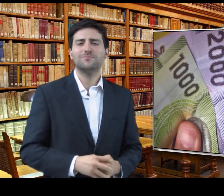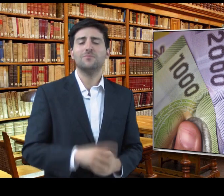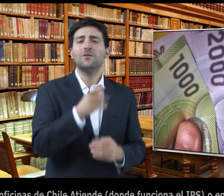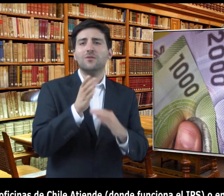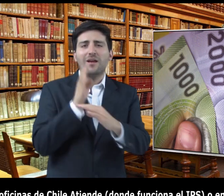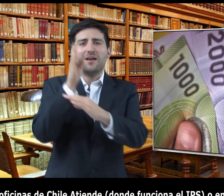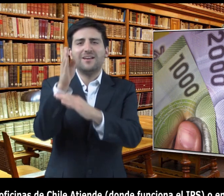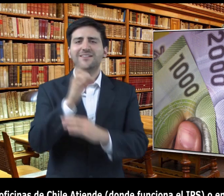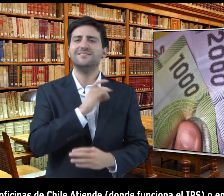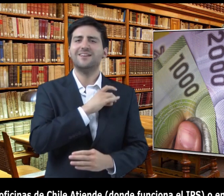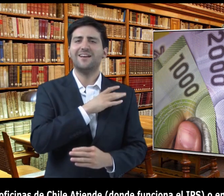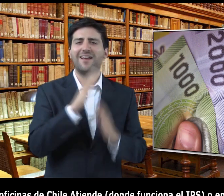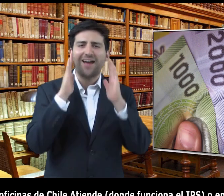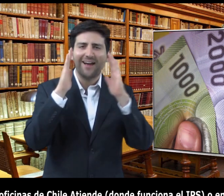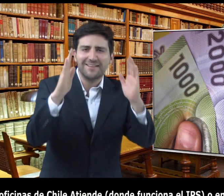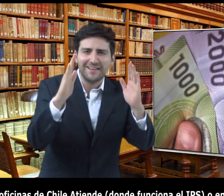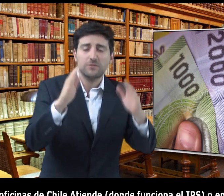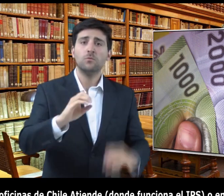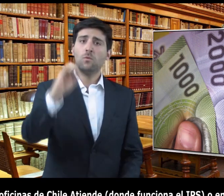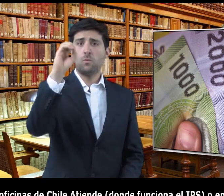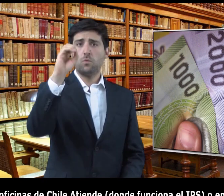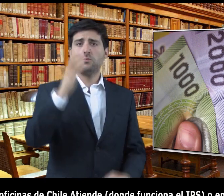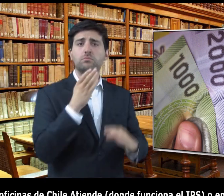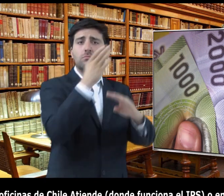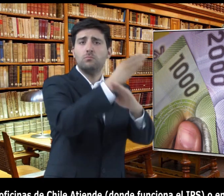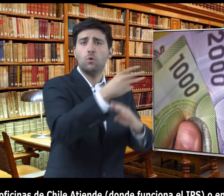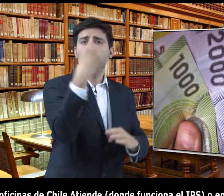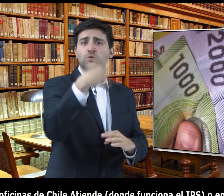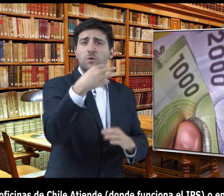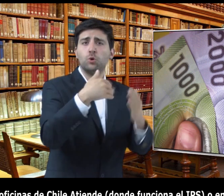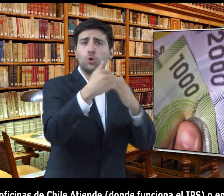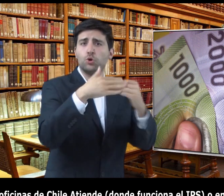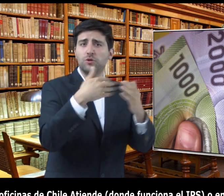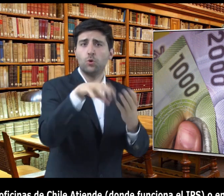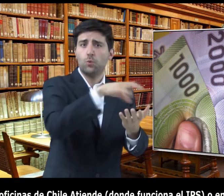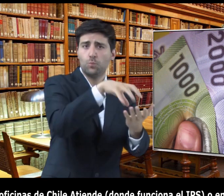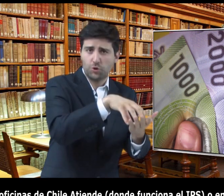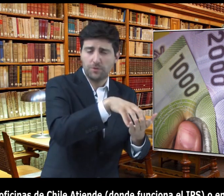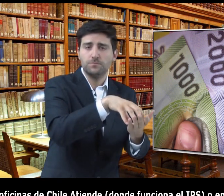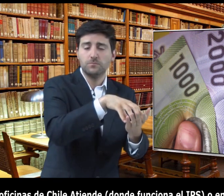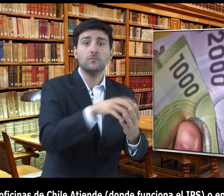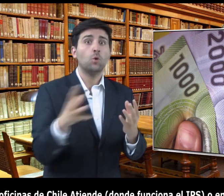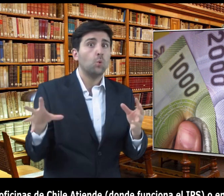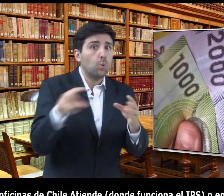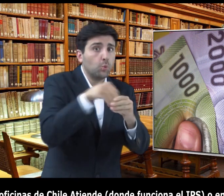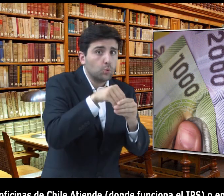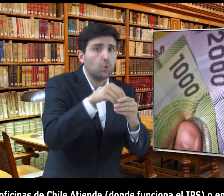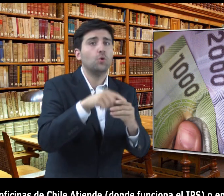En oficinas de Chile Atiende, donde funciona el IPS, o en la municipalidad de la comuna donde usted reside, presentando la